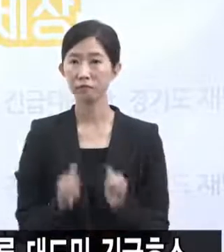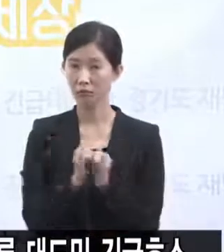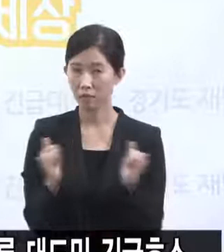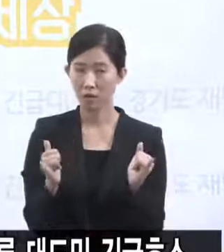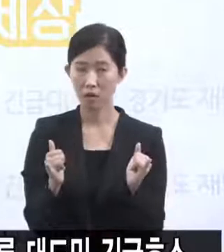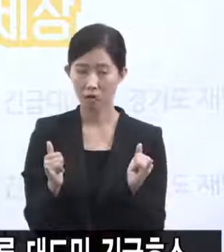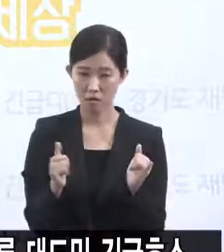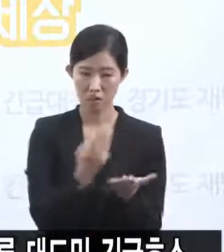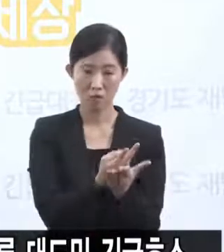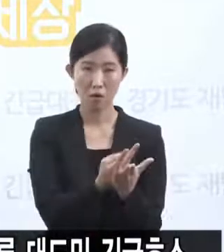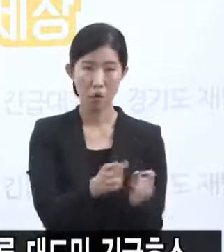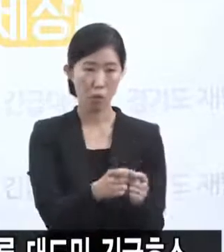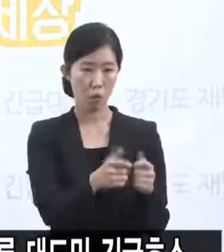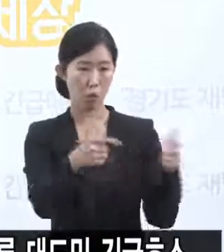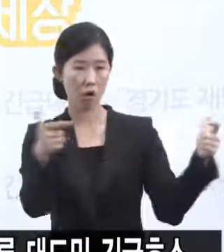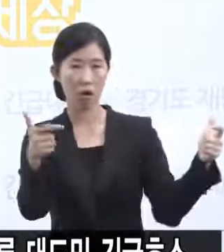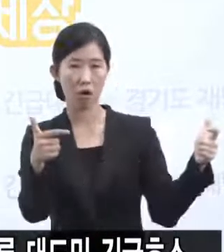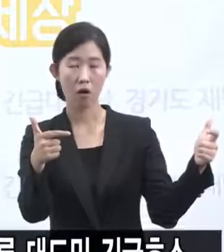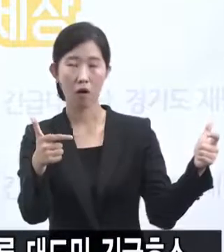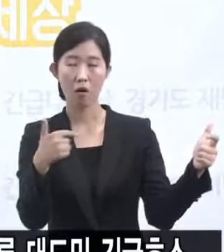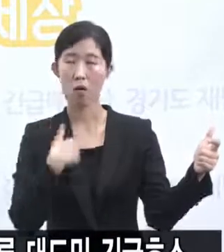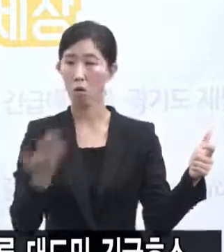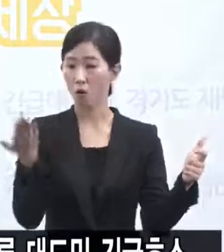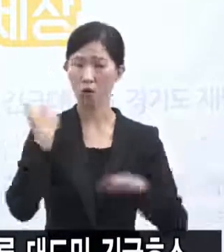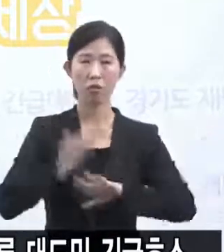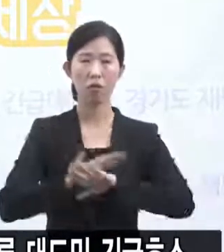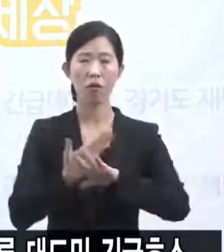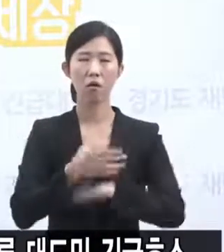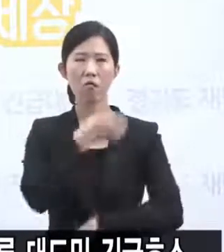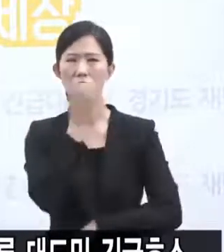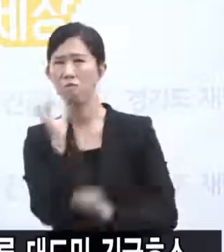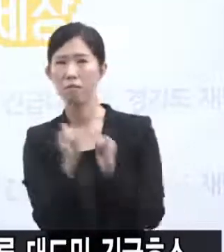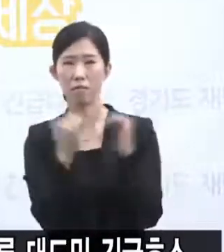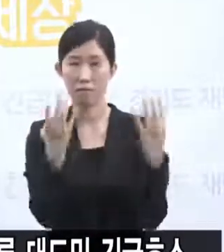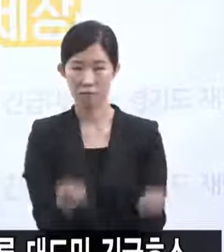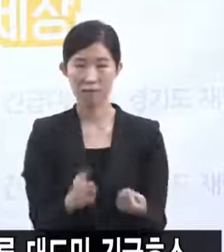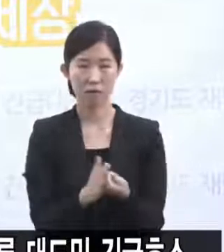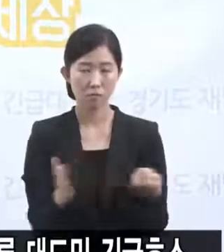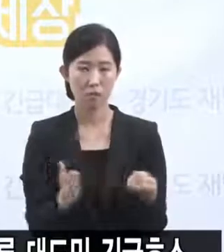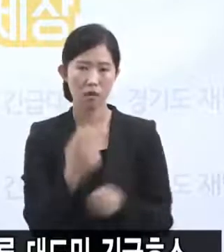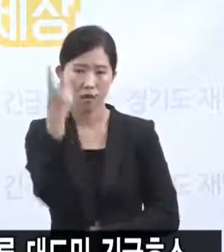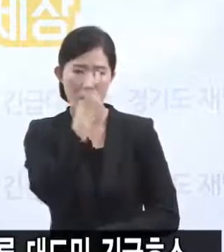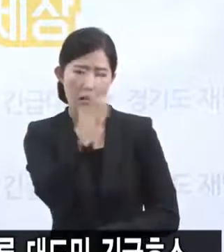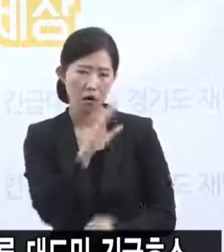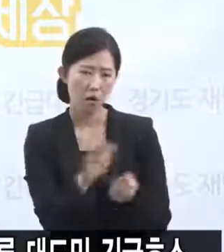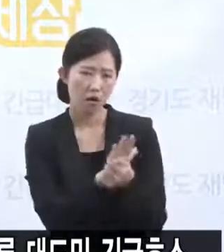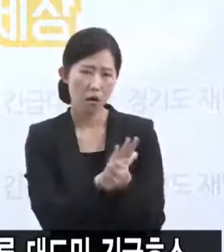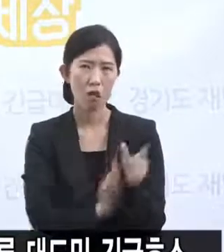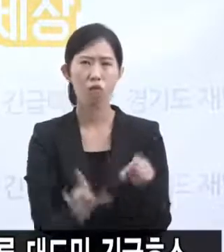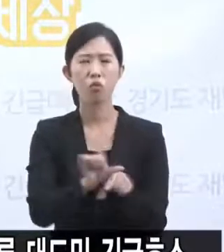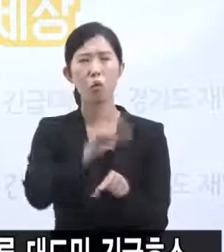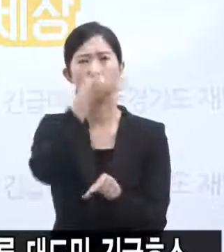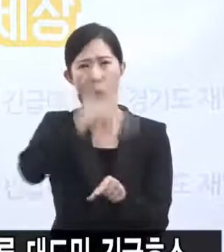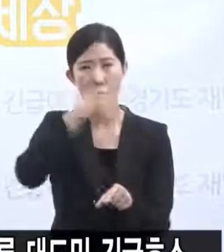수요를 감당해야 되는 문제 또 특히 과거와 달리 고령자비를 워낙 높아서 진료의 난이도가 점점 높아지고 있습니다. 그런 소진